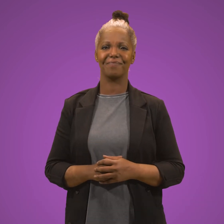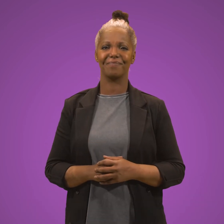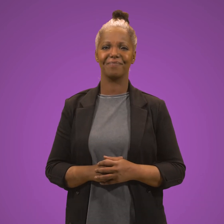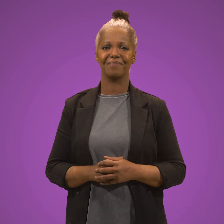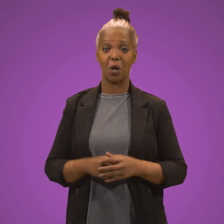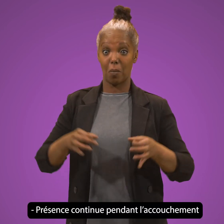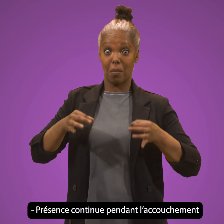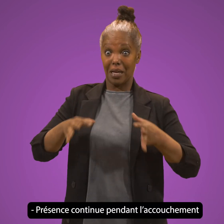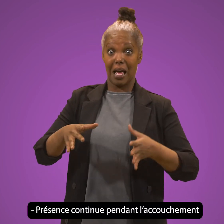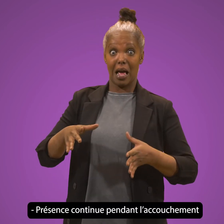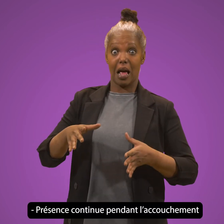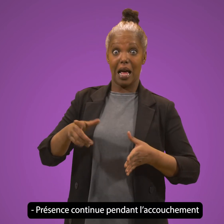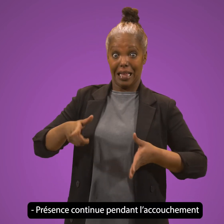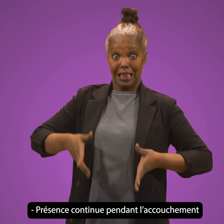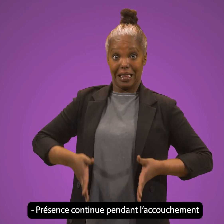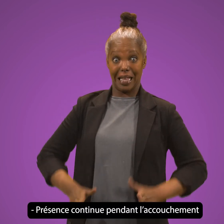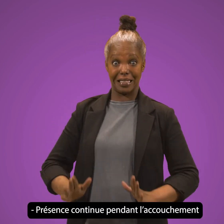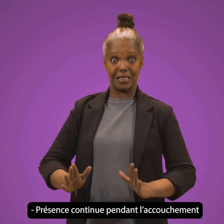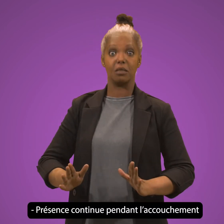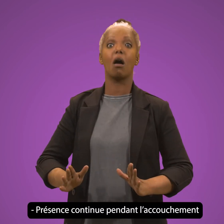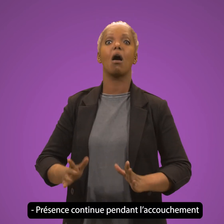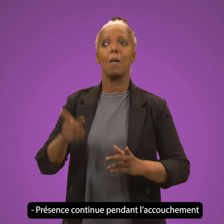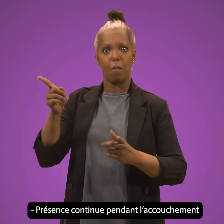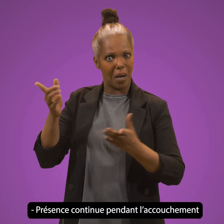Présence continue Présence l'accouchement